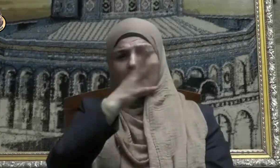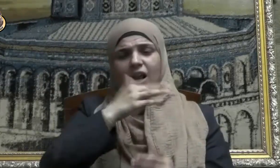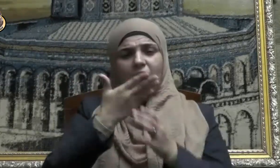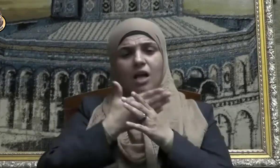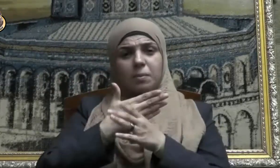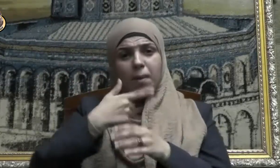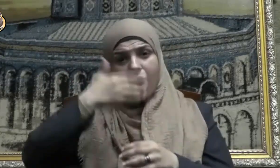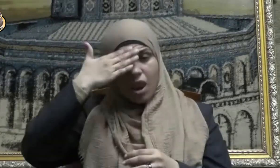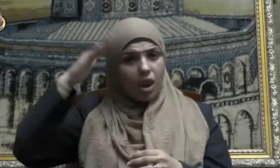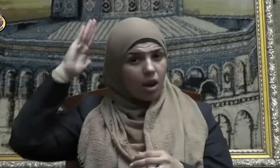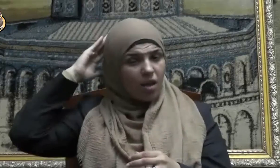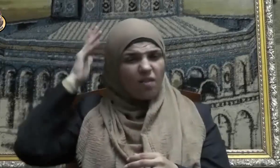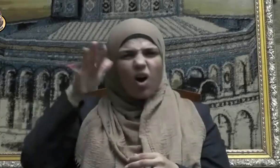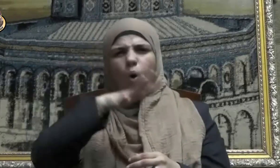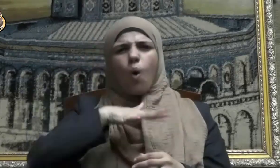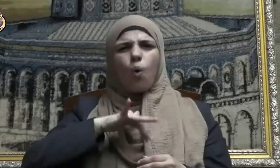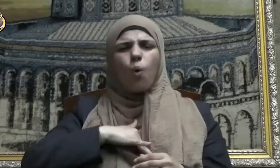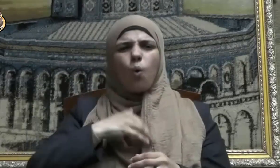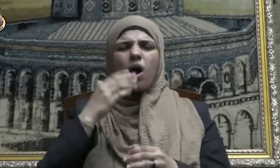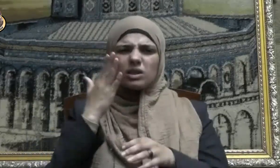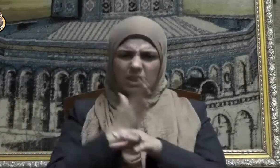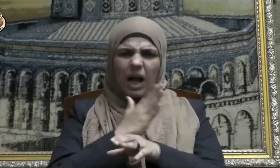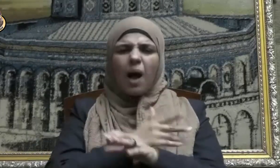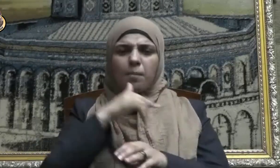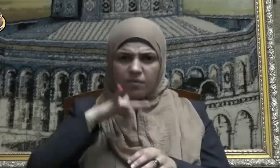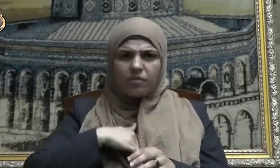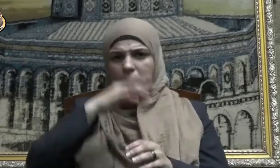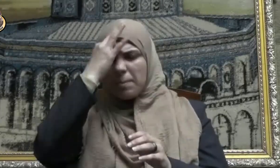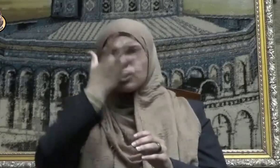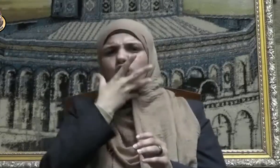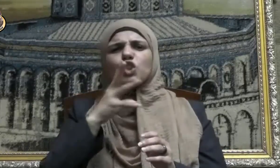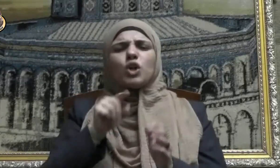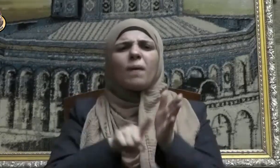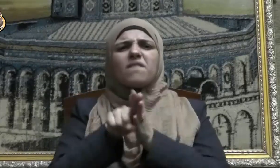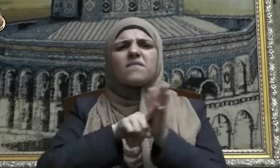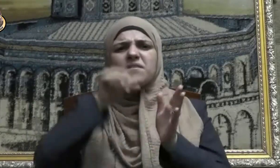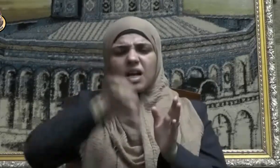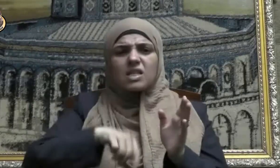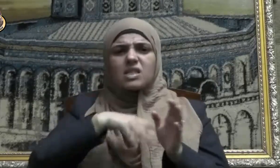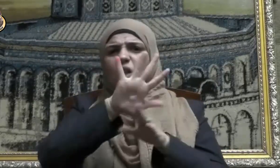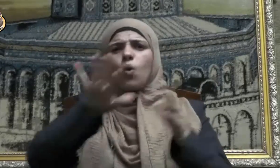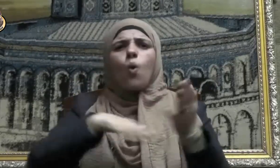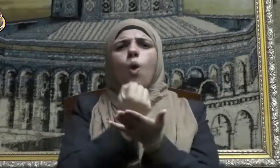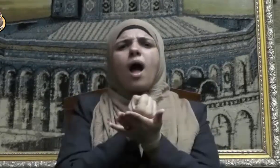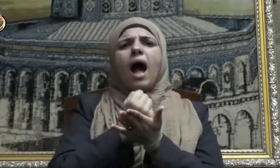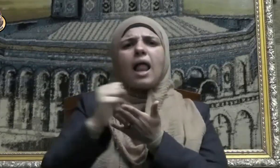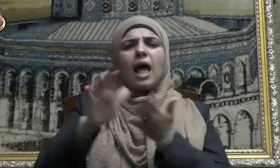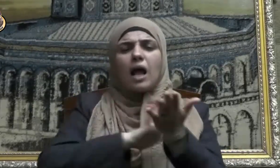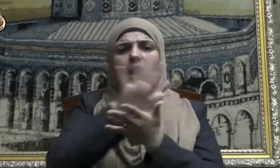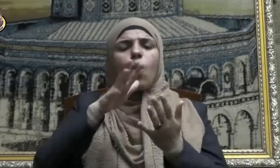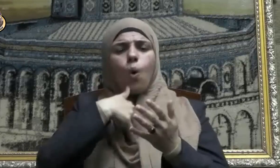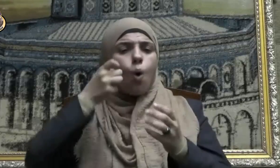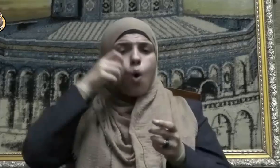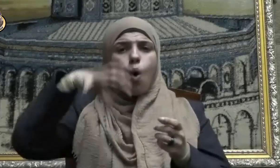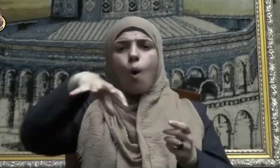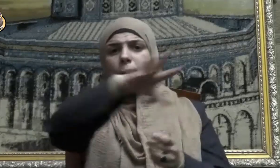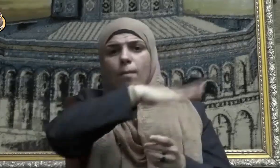داء عضال ووباء قتال مهلك للأفراد والأمم فهو من